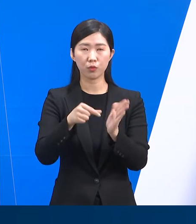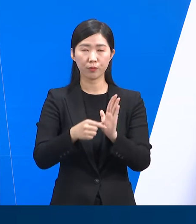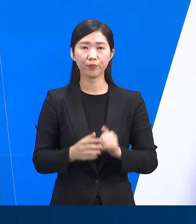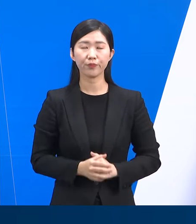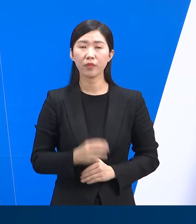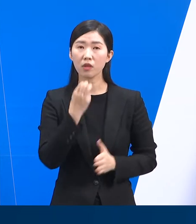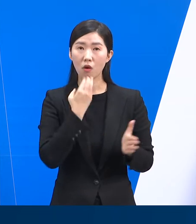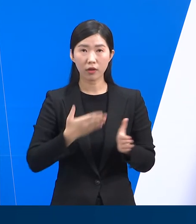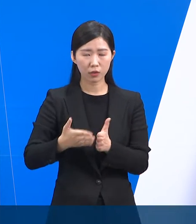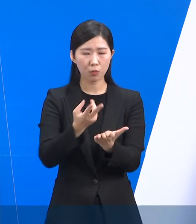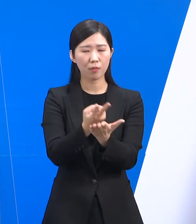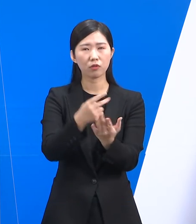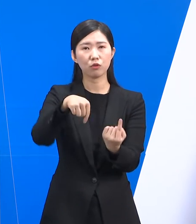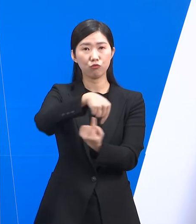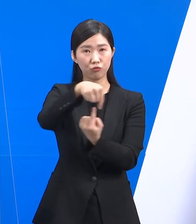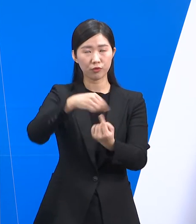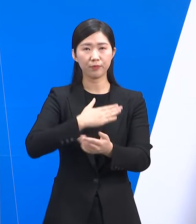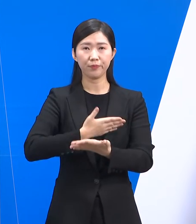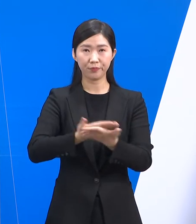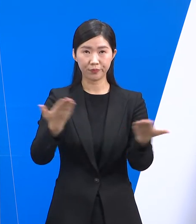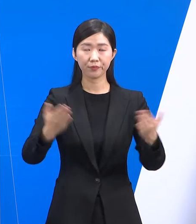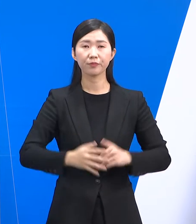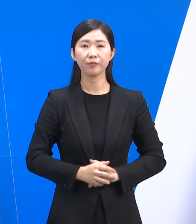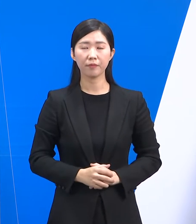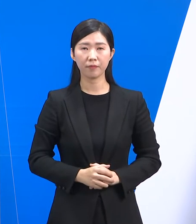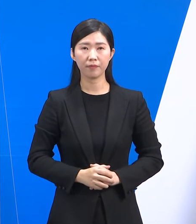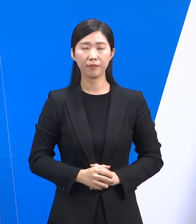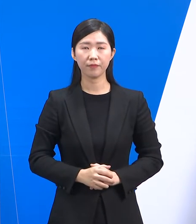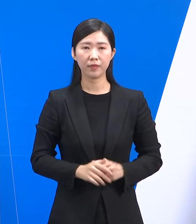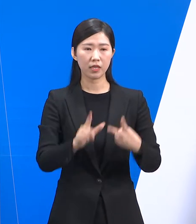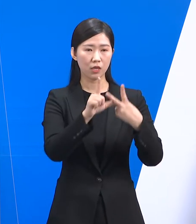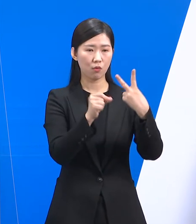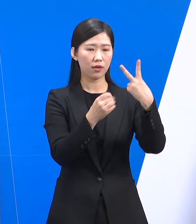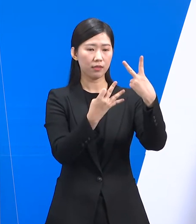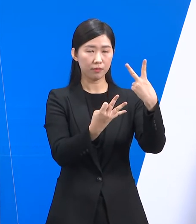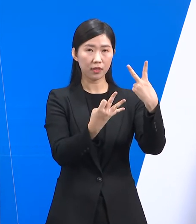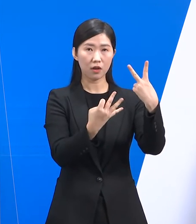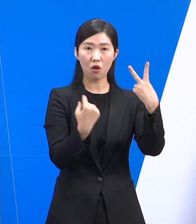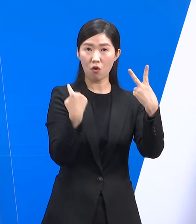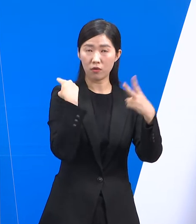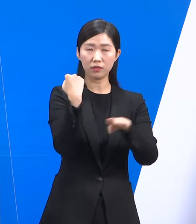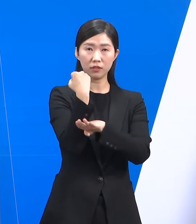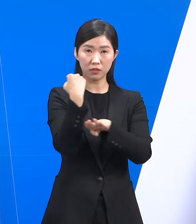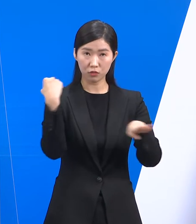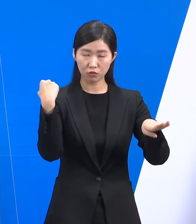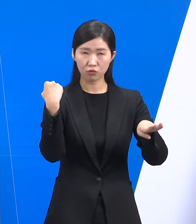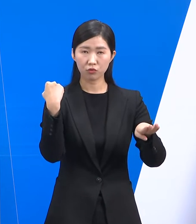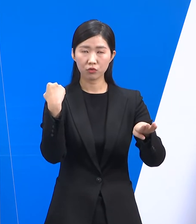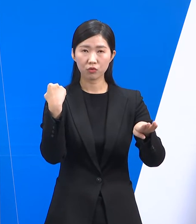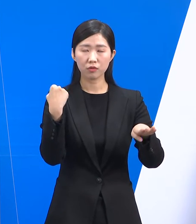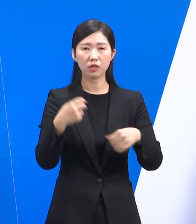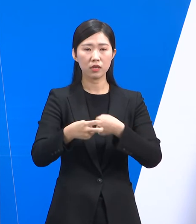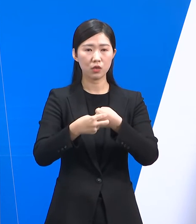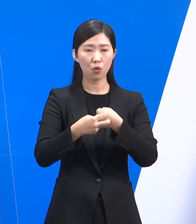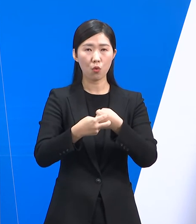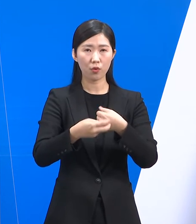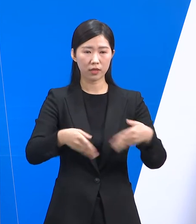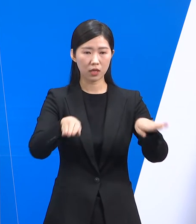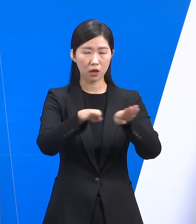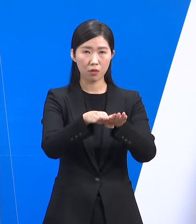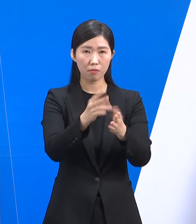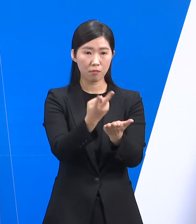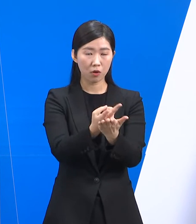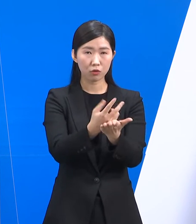경기도 코로나19 병상 운용 현황에 대해서 말씀드리겠습니다. 2월 14일 20시 기준 도내 의료기관 확보 병상은